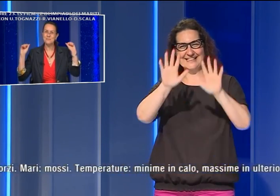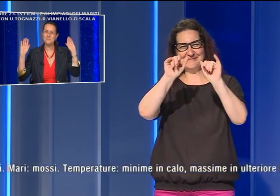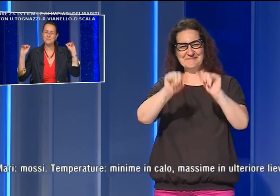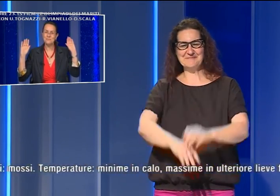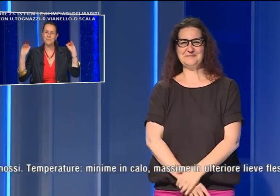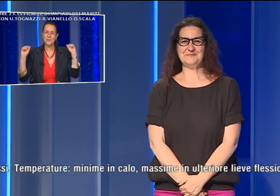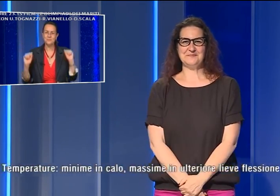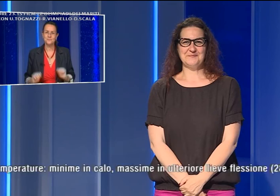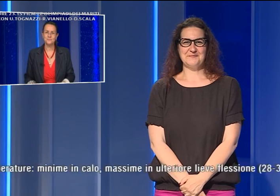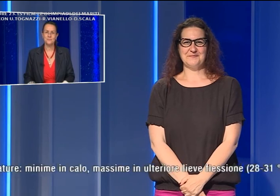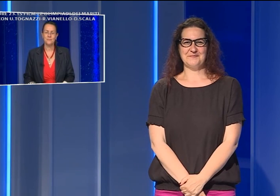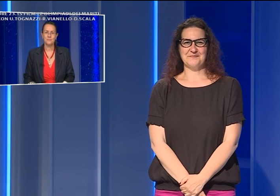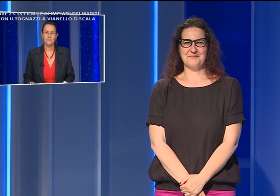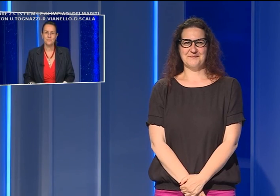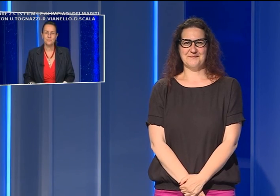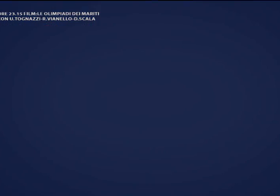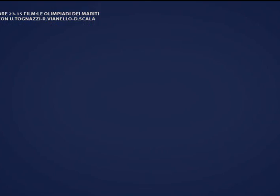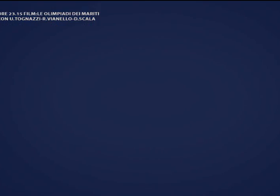arrivederci. Grazie. Grazie.